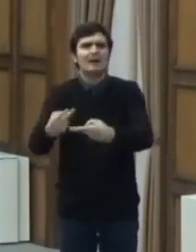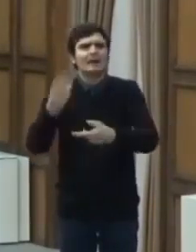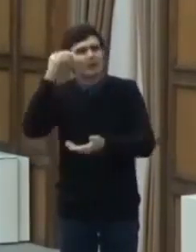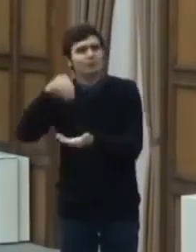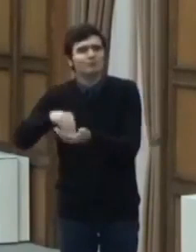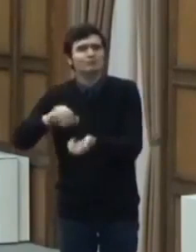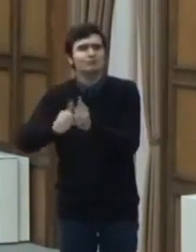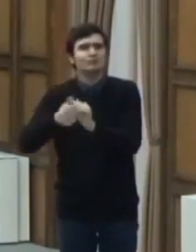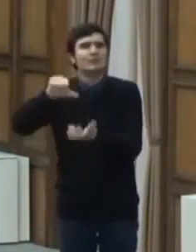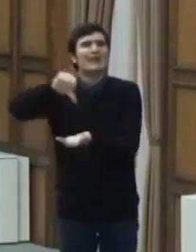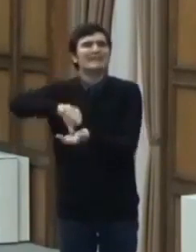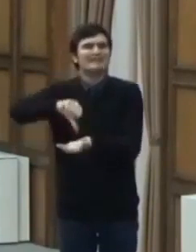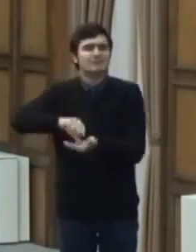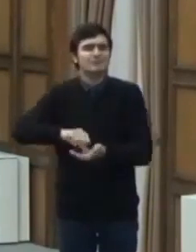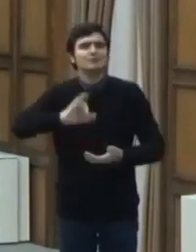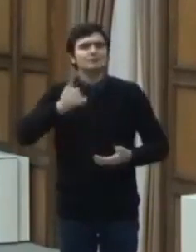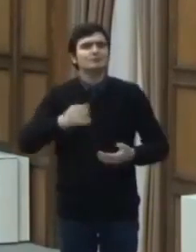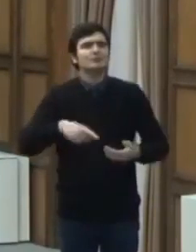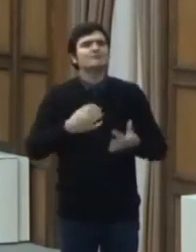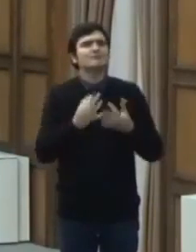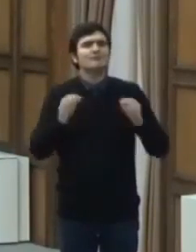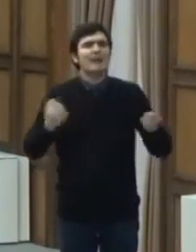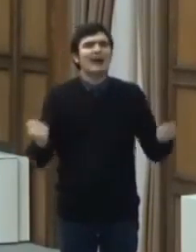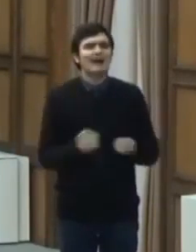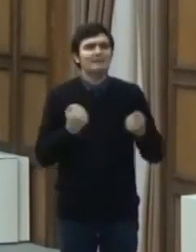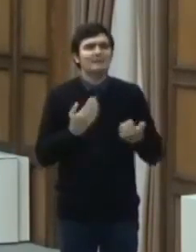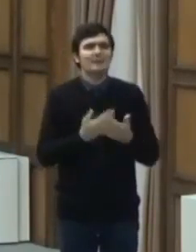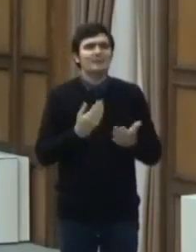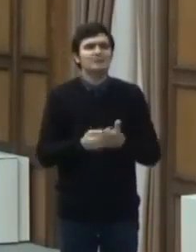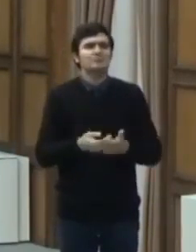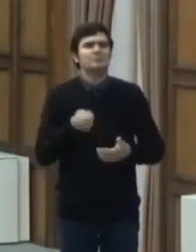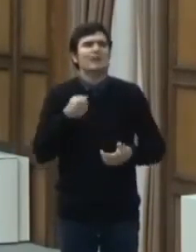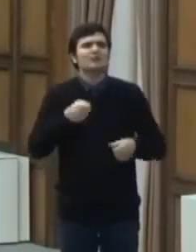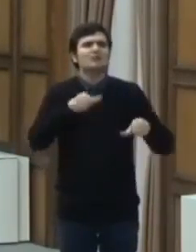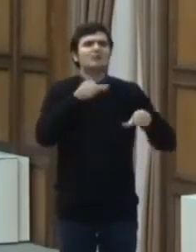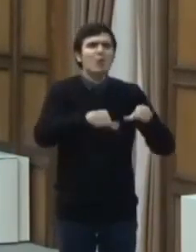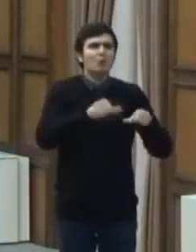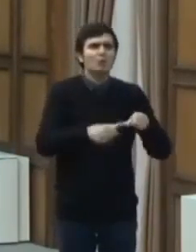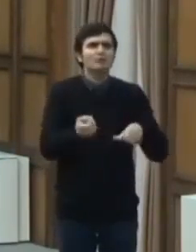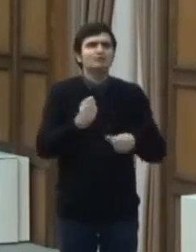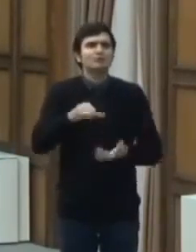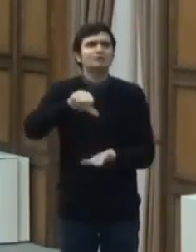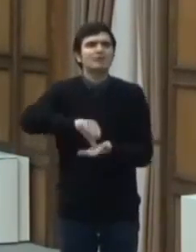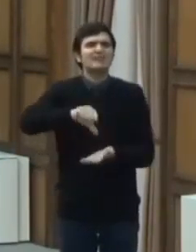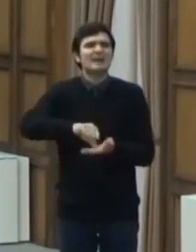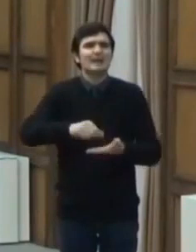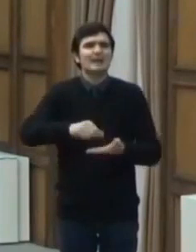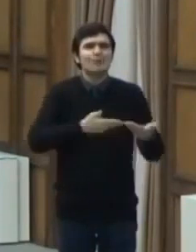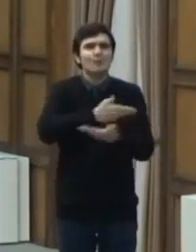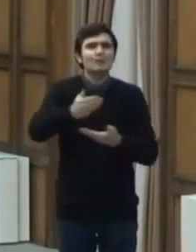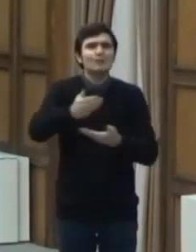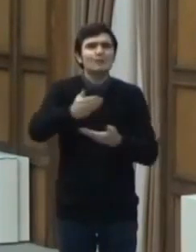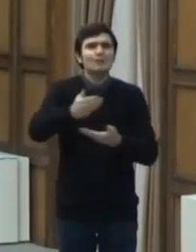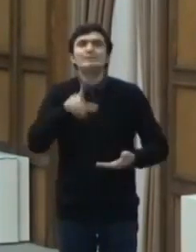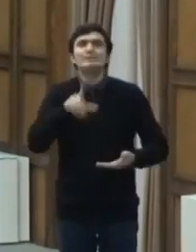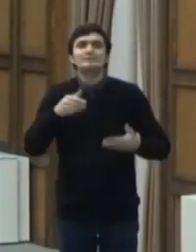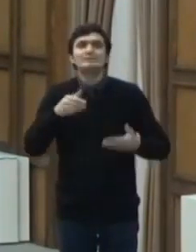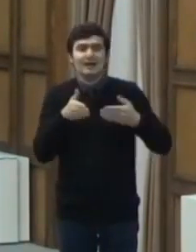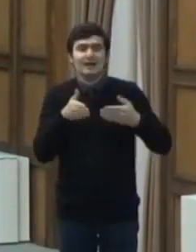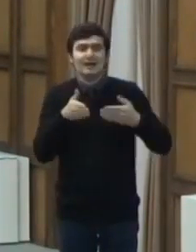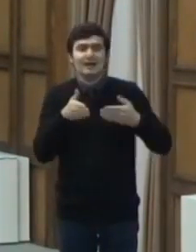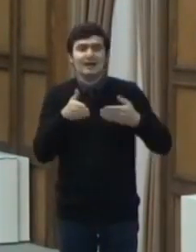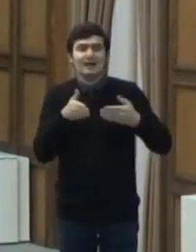și activitatea desfășurată de operatorii economici din cadrul centrelor comerciale, care au acces asigurat direct din